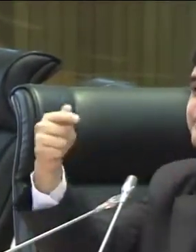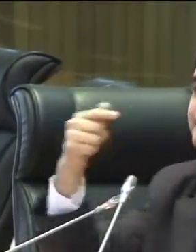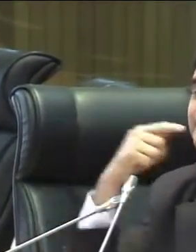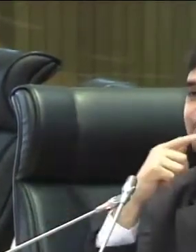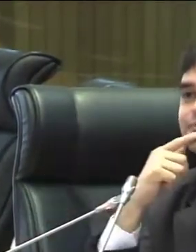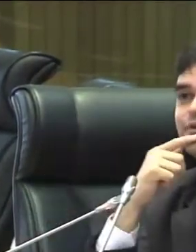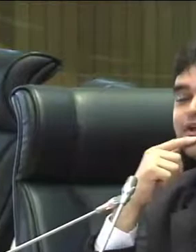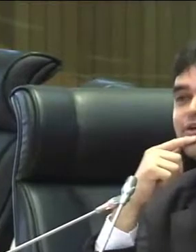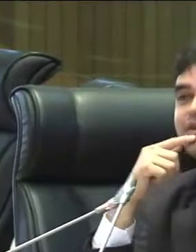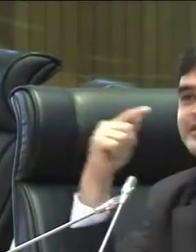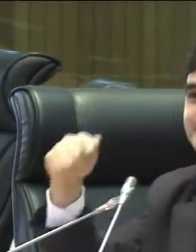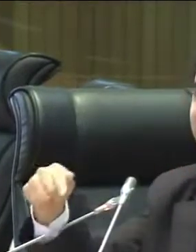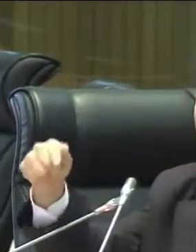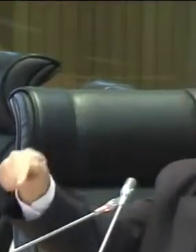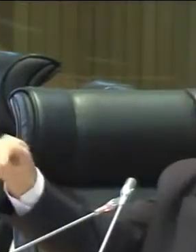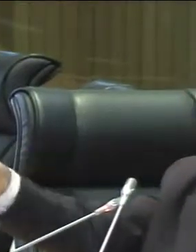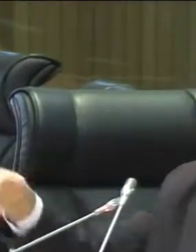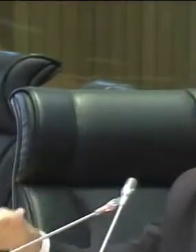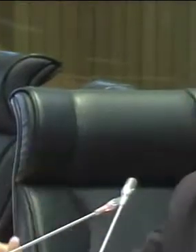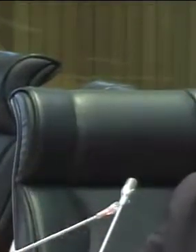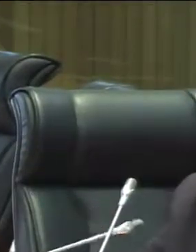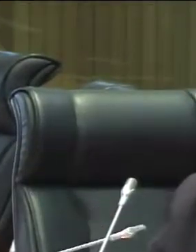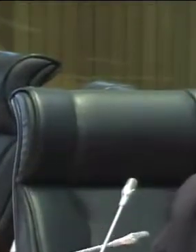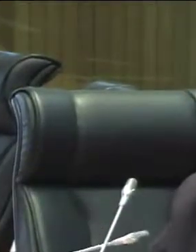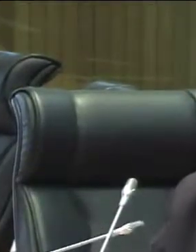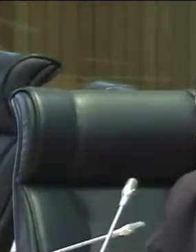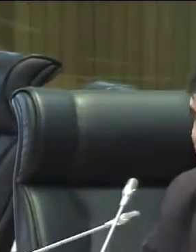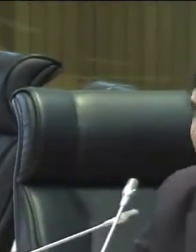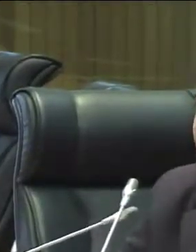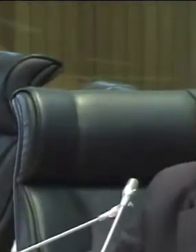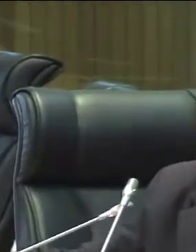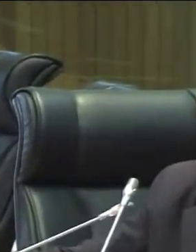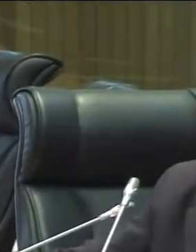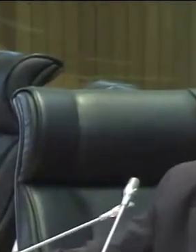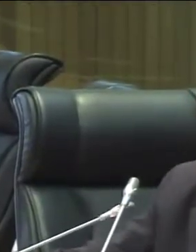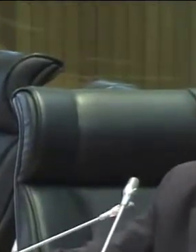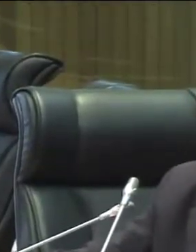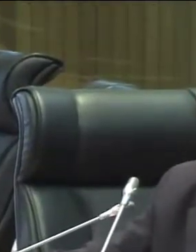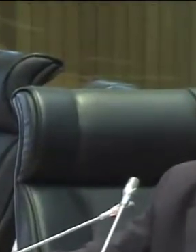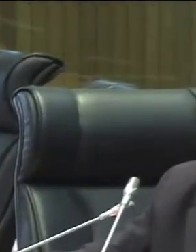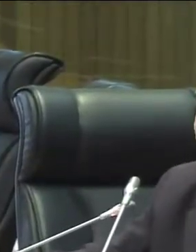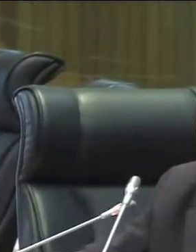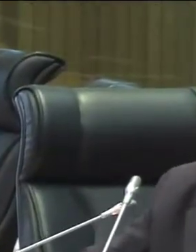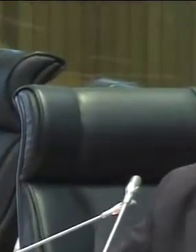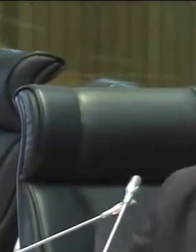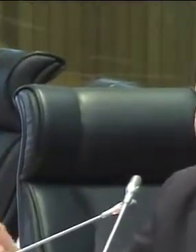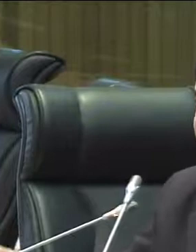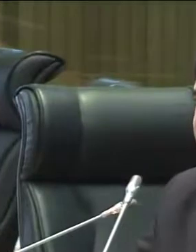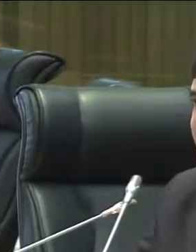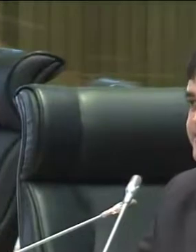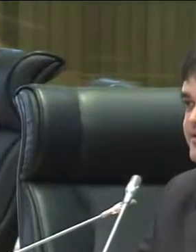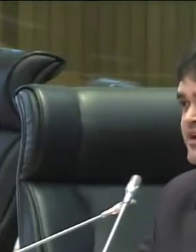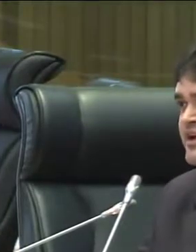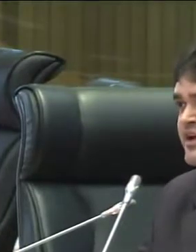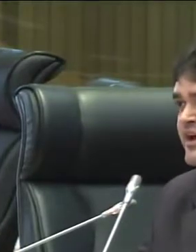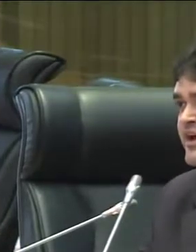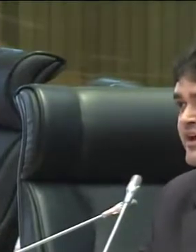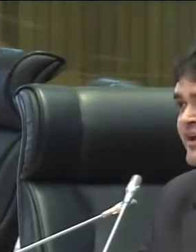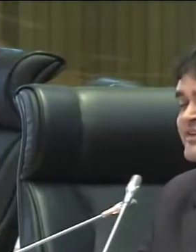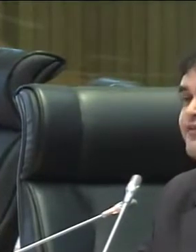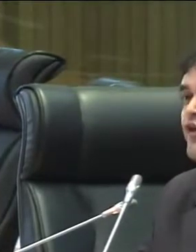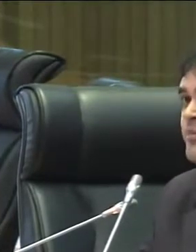para tentar se perpetuar no poder, cometendo abuso de poder político e econômico. Mas, contra isso, a oposição está vacinada e o povo está vacinado, certamente.